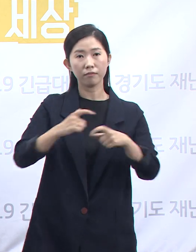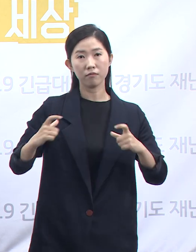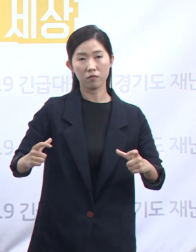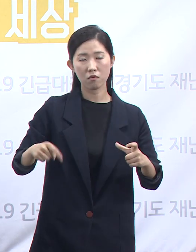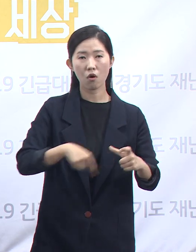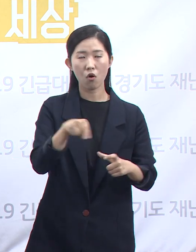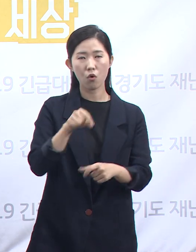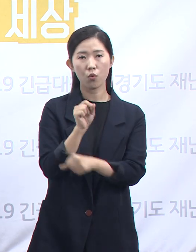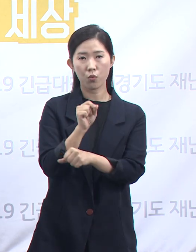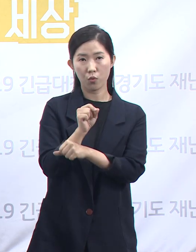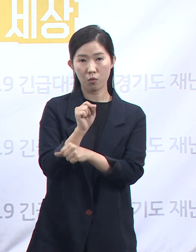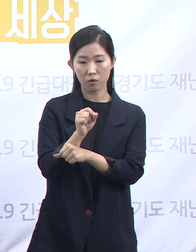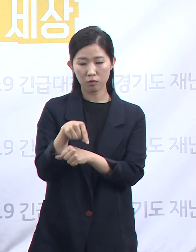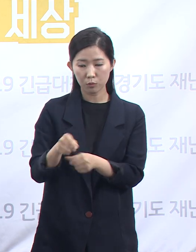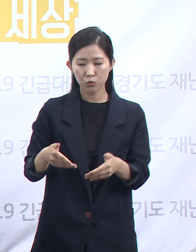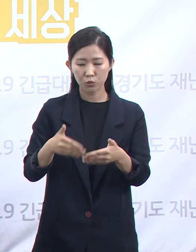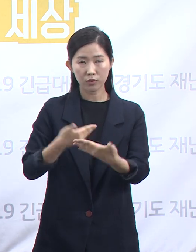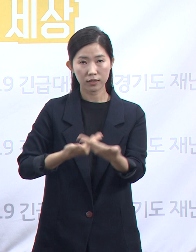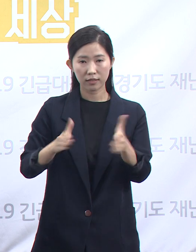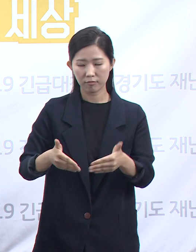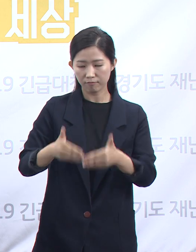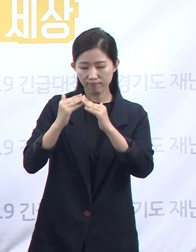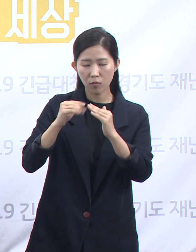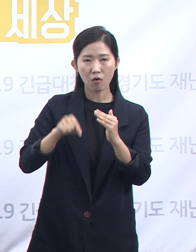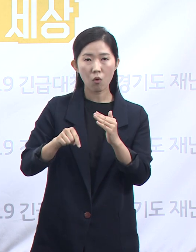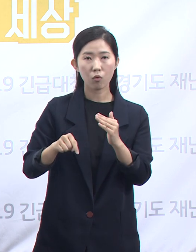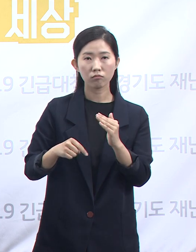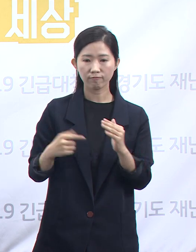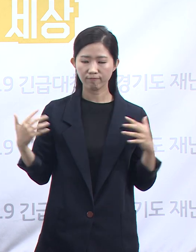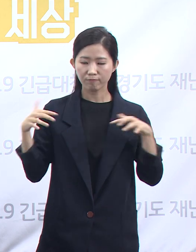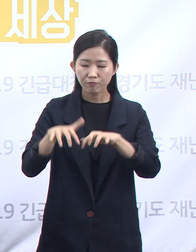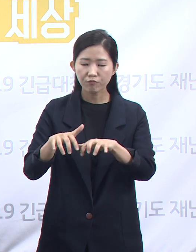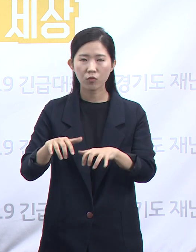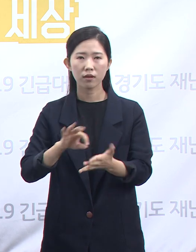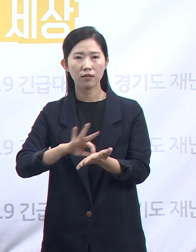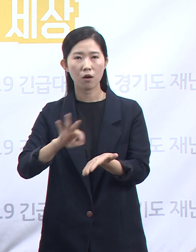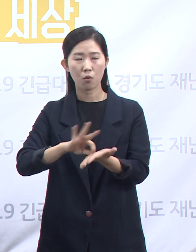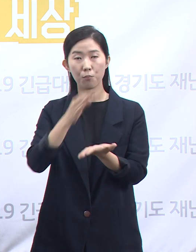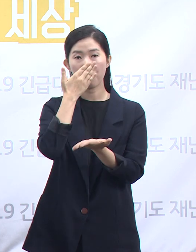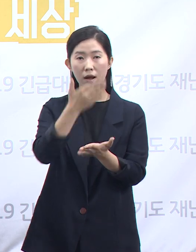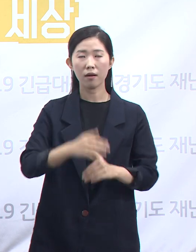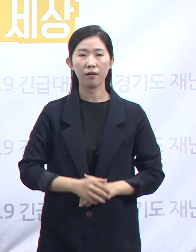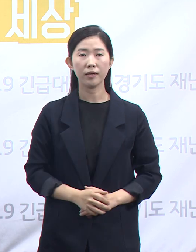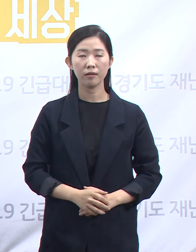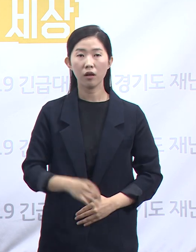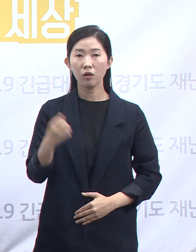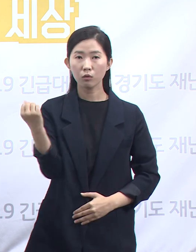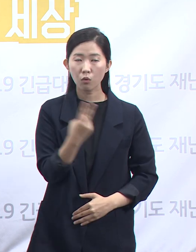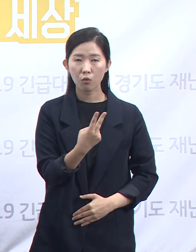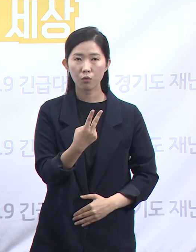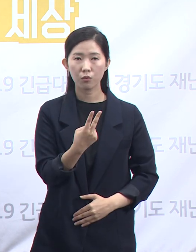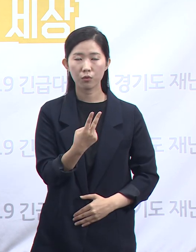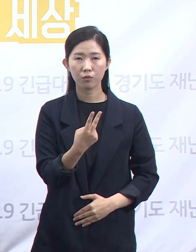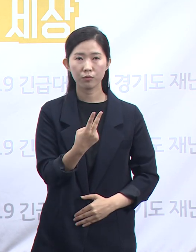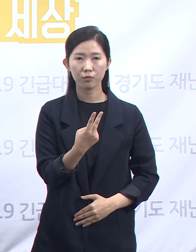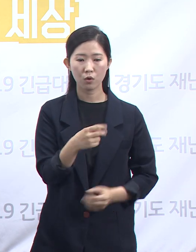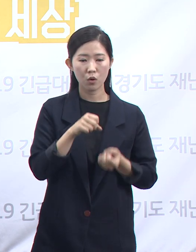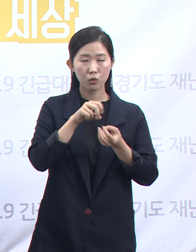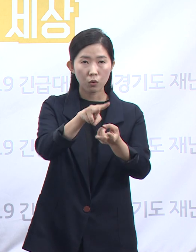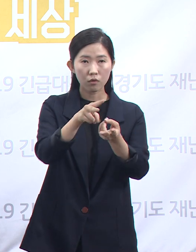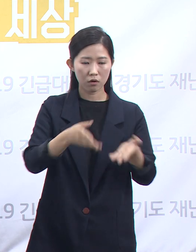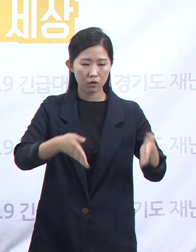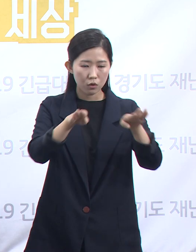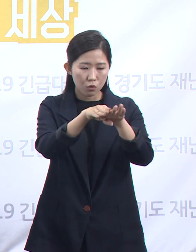설치하여 이용에 불편이 없도록 할 예정입니다. 이뿐만 아니라 가칭 공정조달기구 운영에